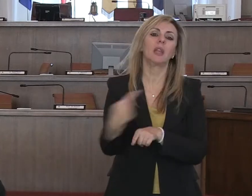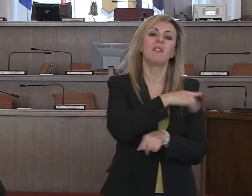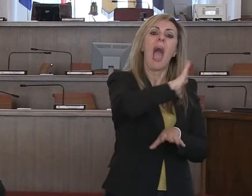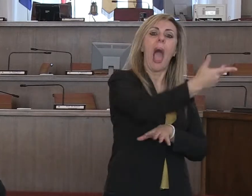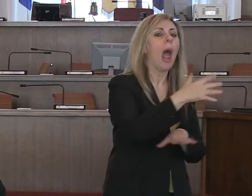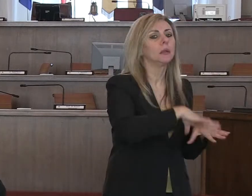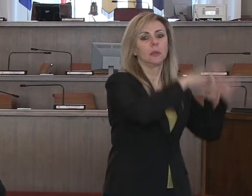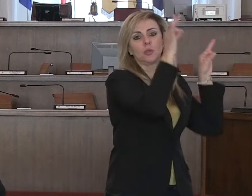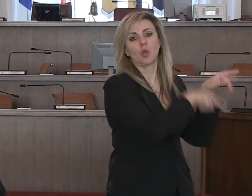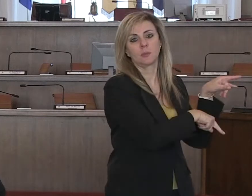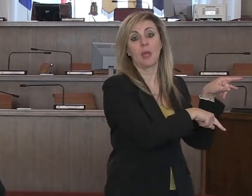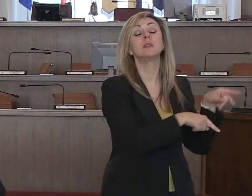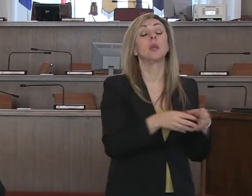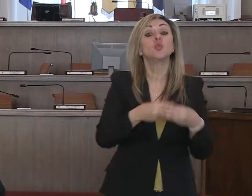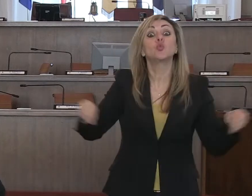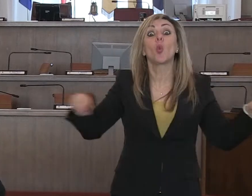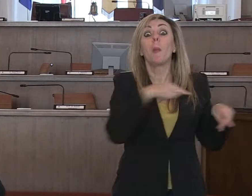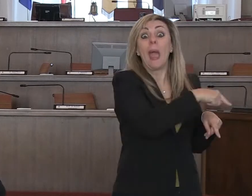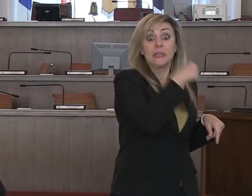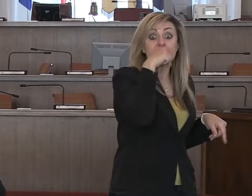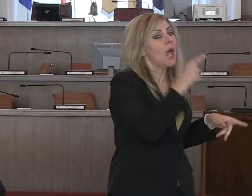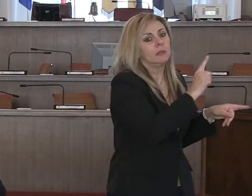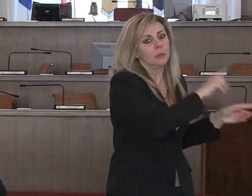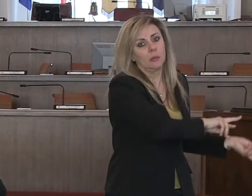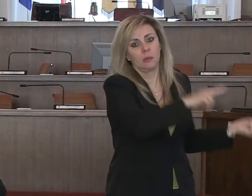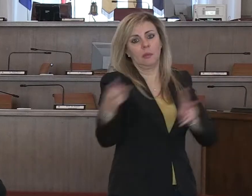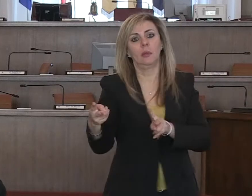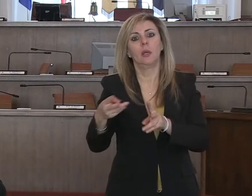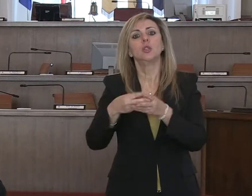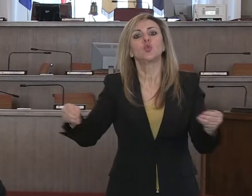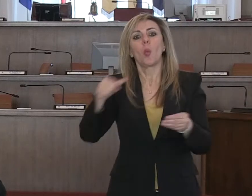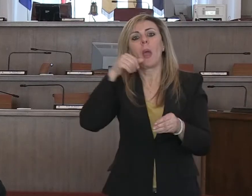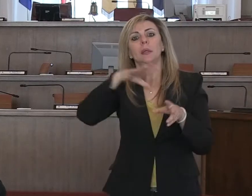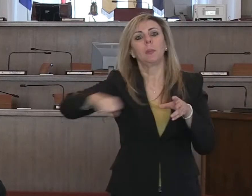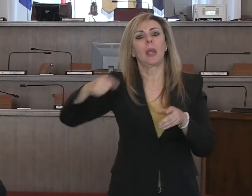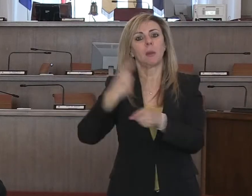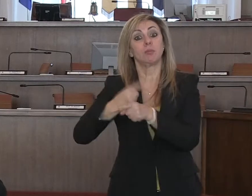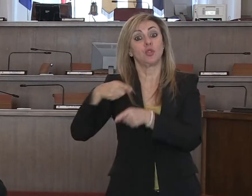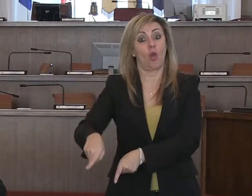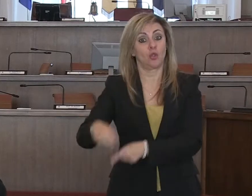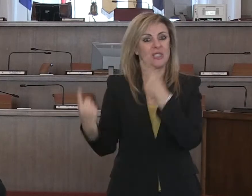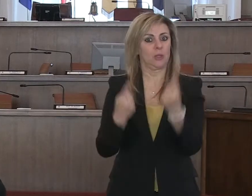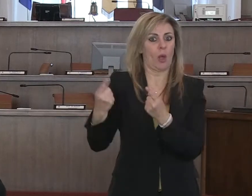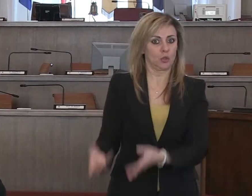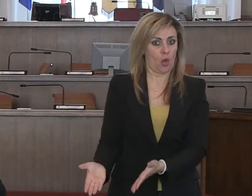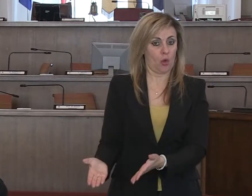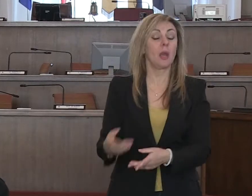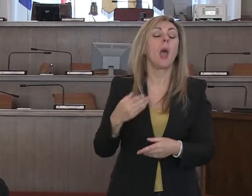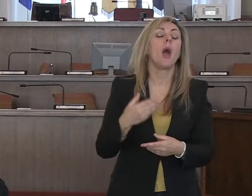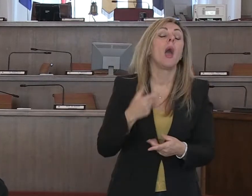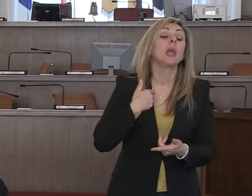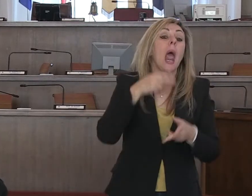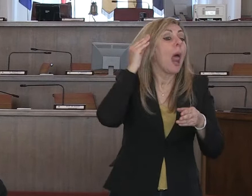strutture accreditate, ma anche la possibilità di avere maggiori posti letto a disposizione per quelli che